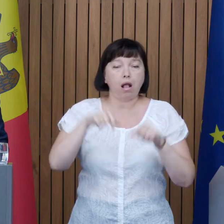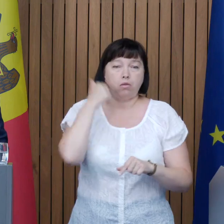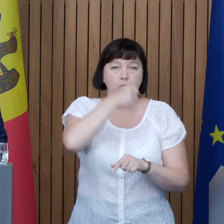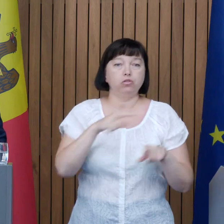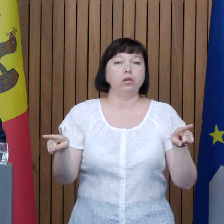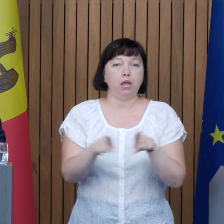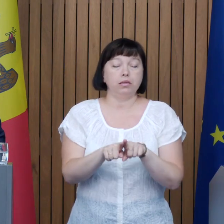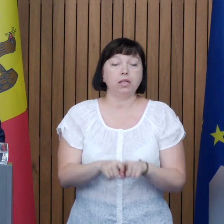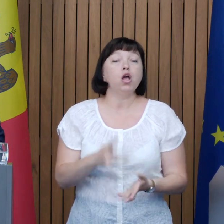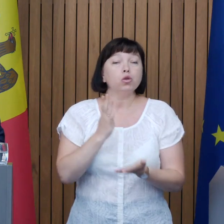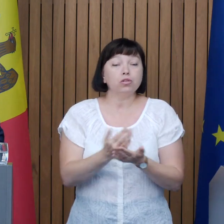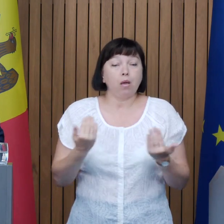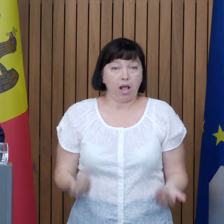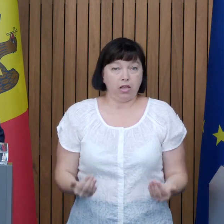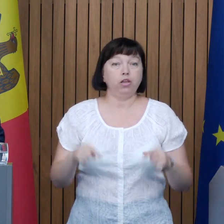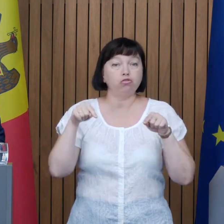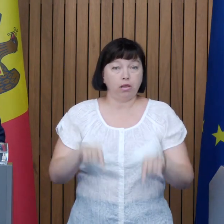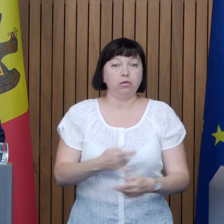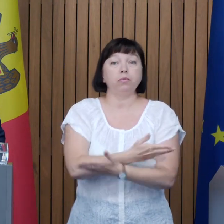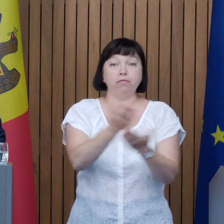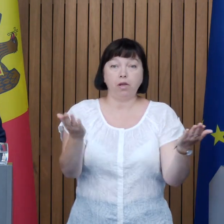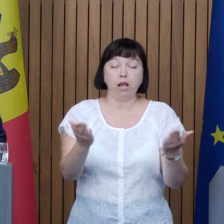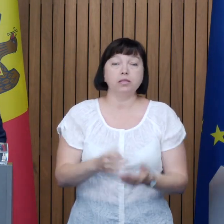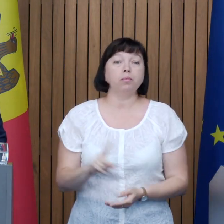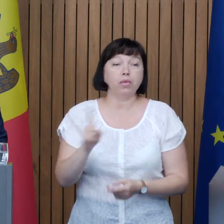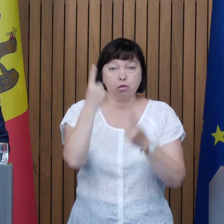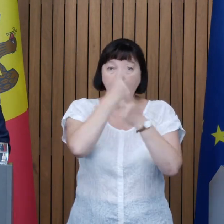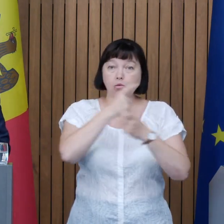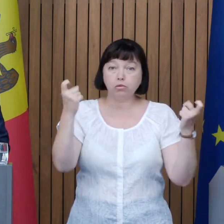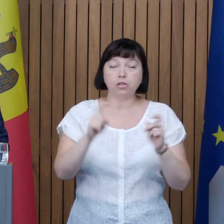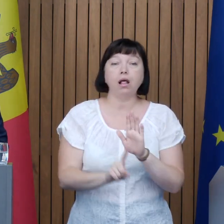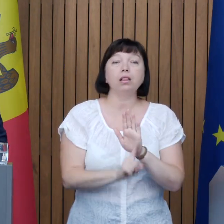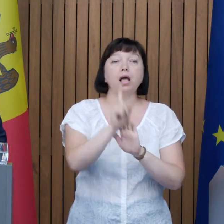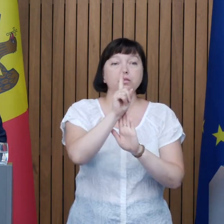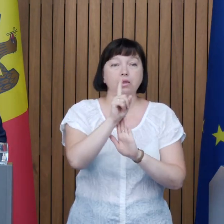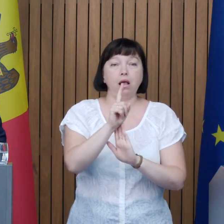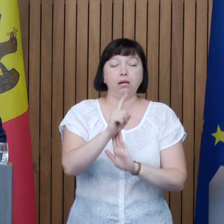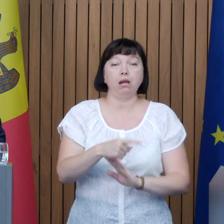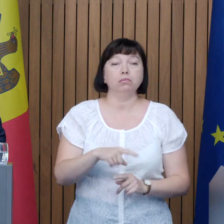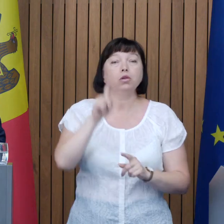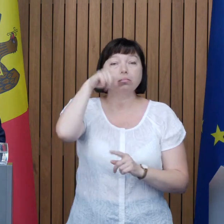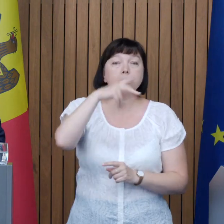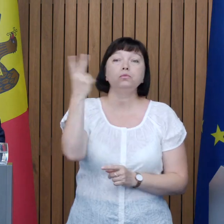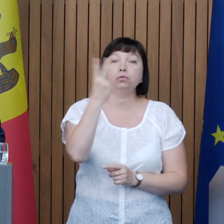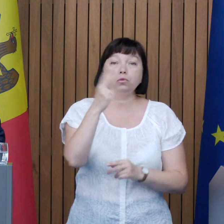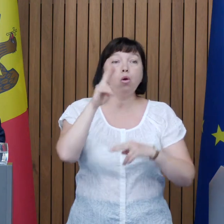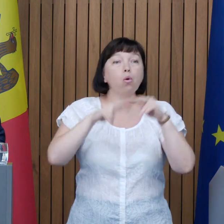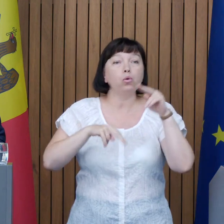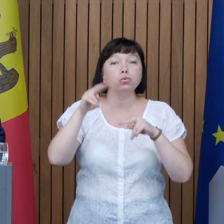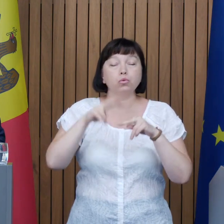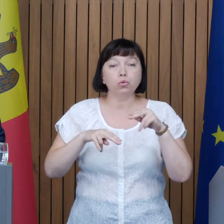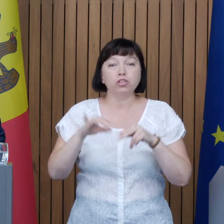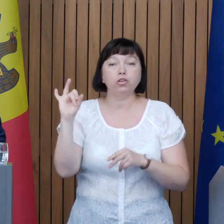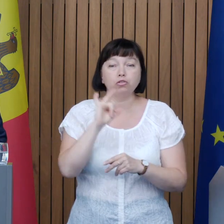Nu uitați dați lăsați un comentariu să distribuiți